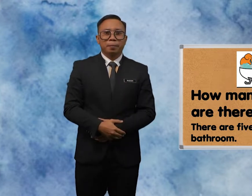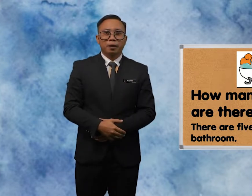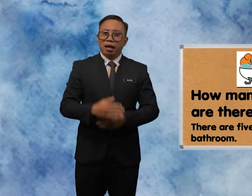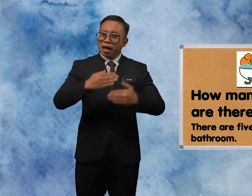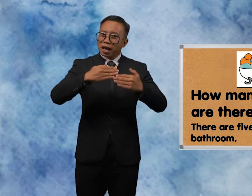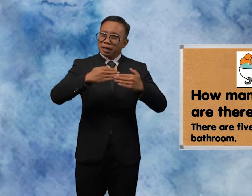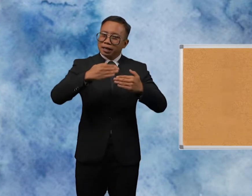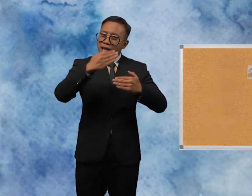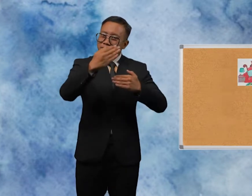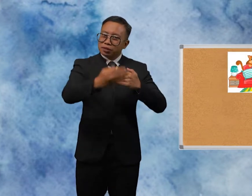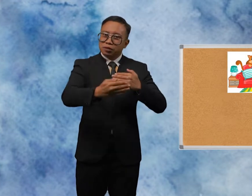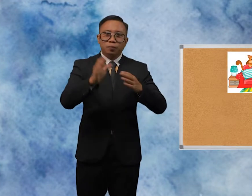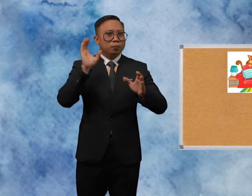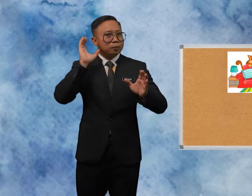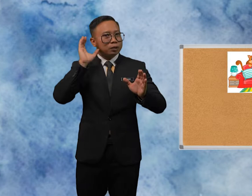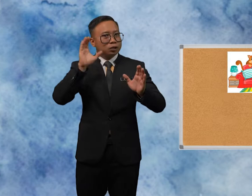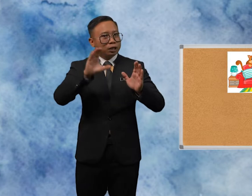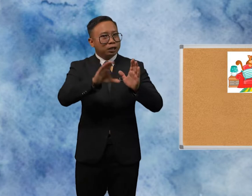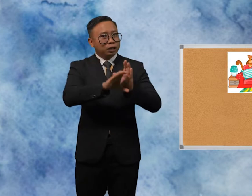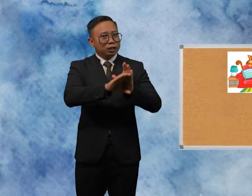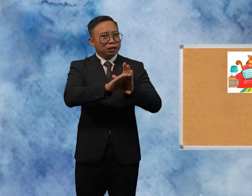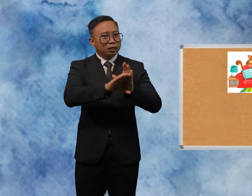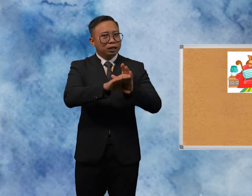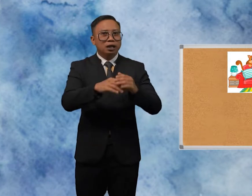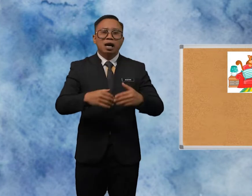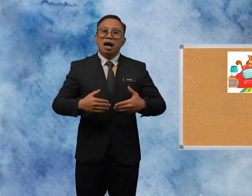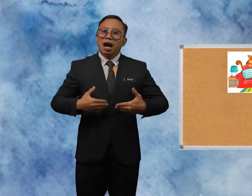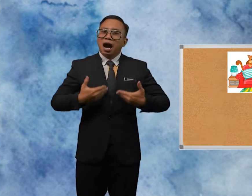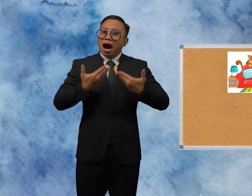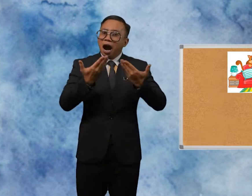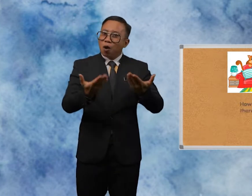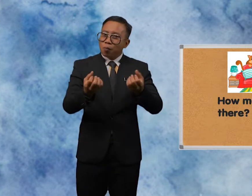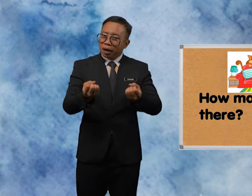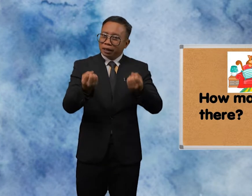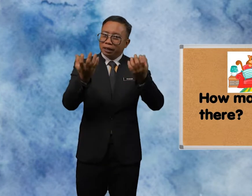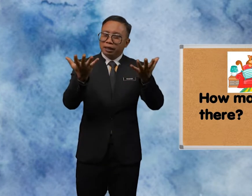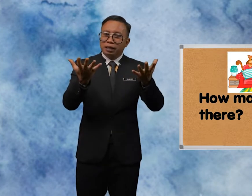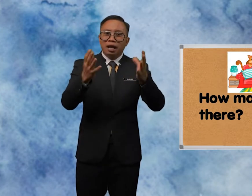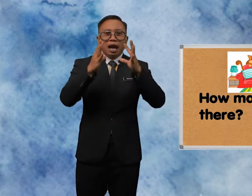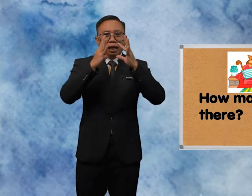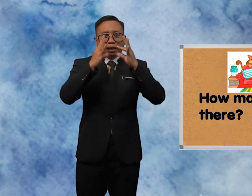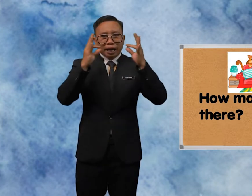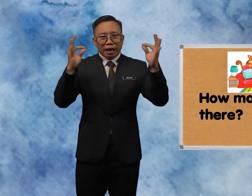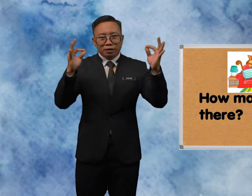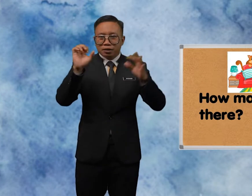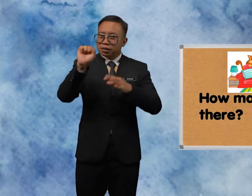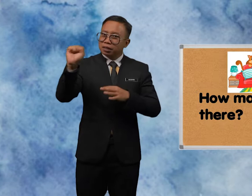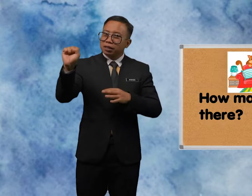Next Picture How Many Cats Are